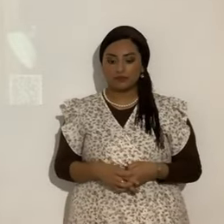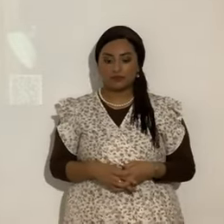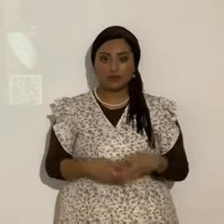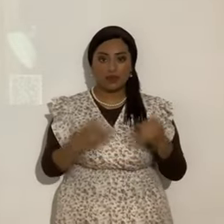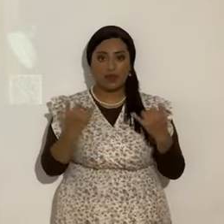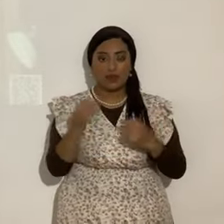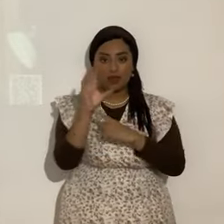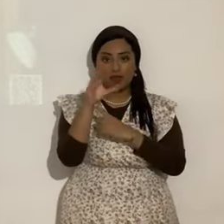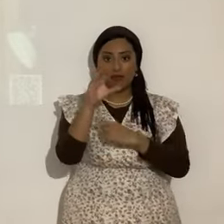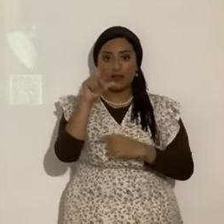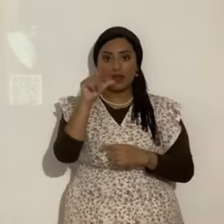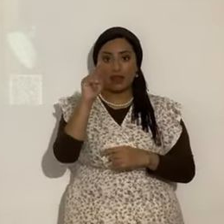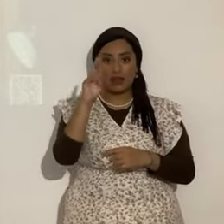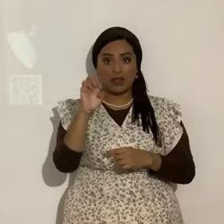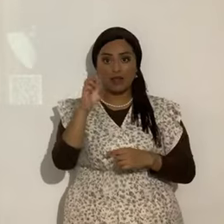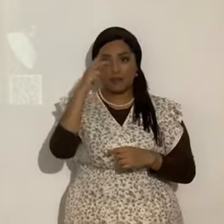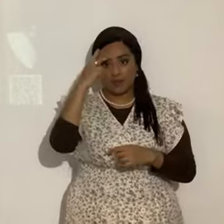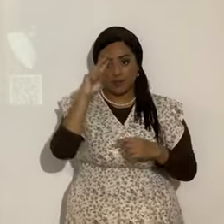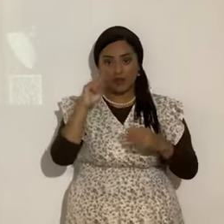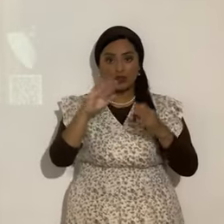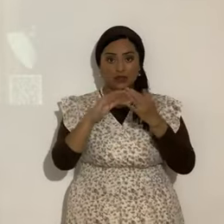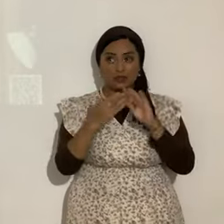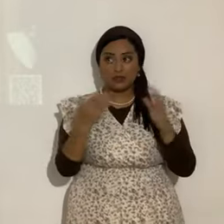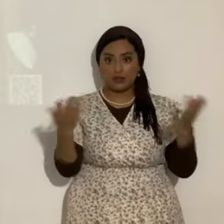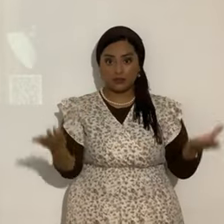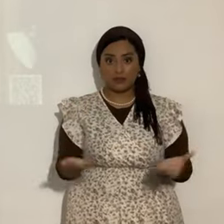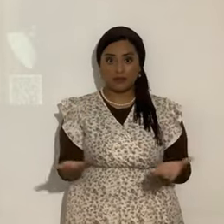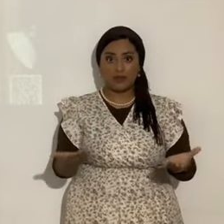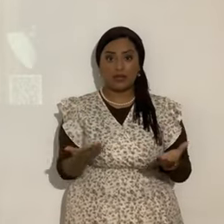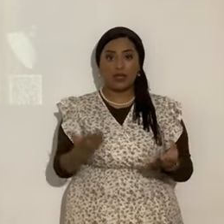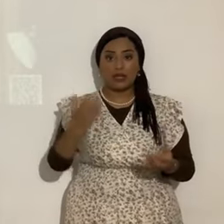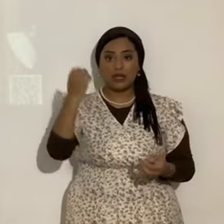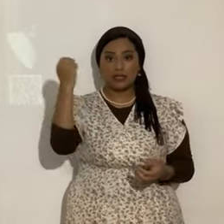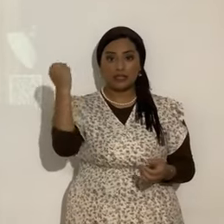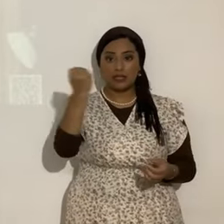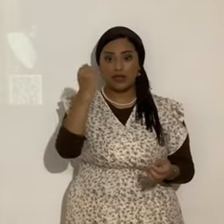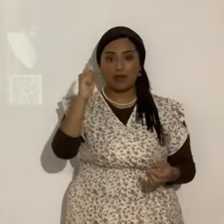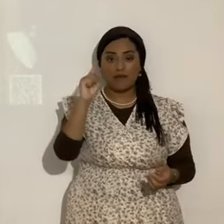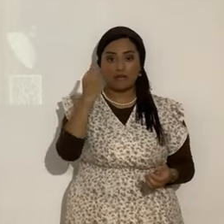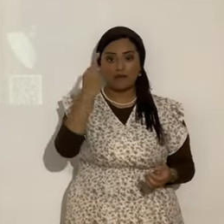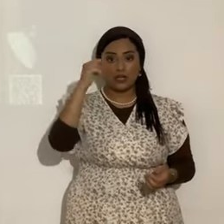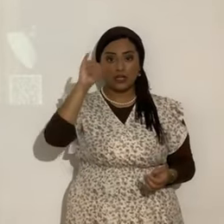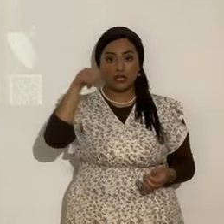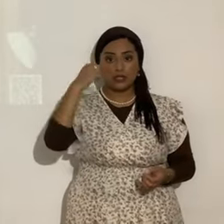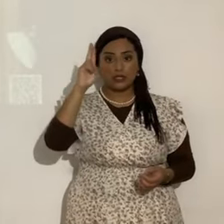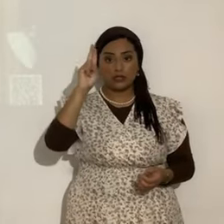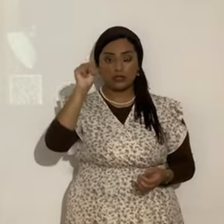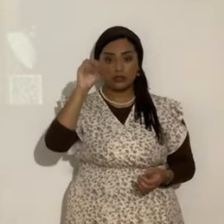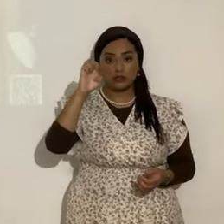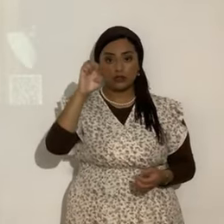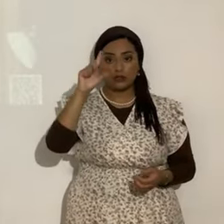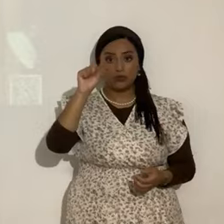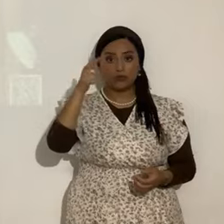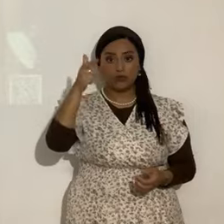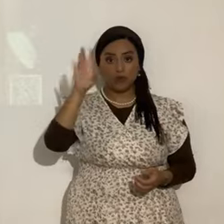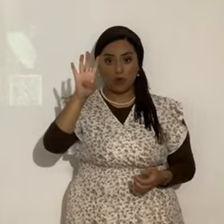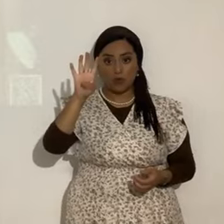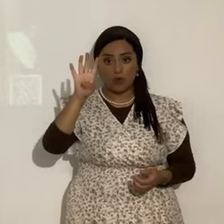Transmitiendo en vivo. En el centro de México. El sábado primero de junio. Del año 2024. Gregoriano. Son las